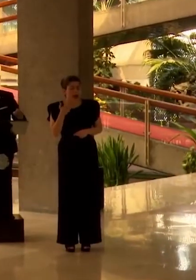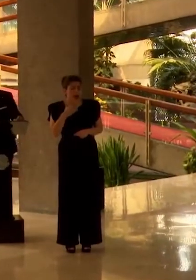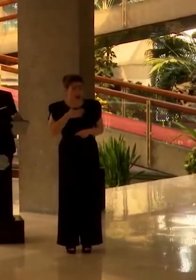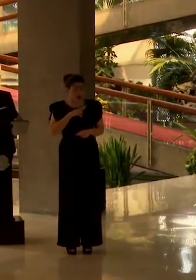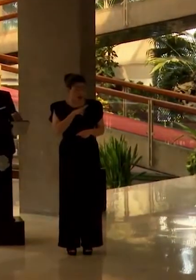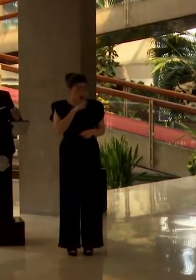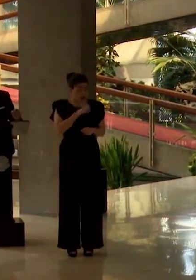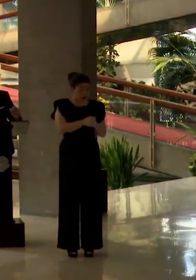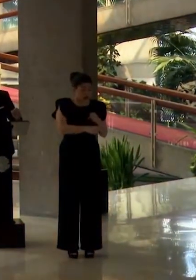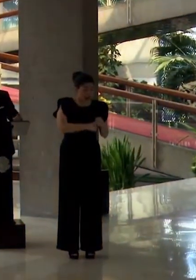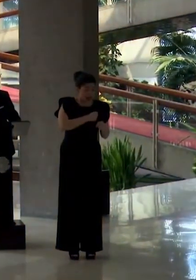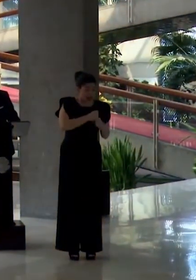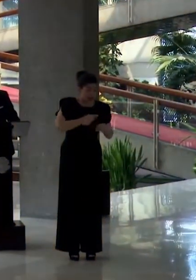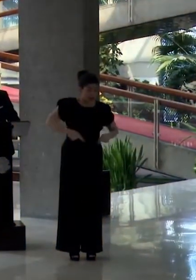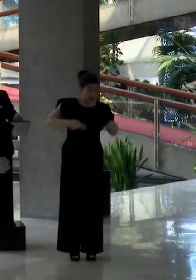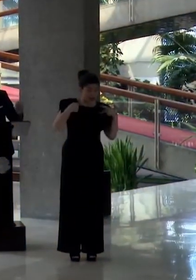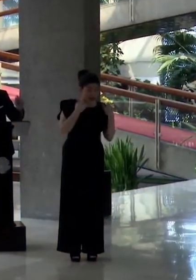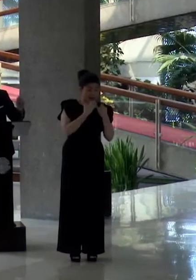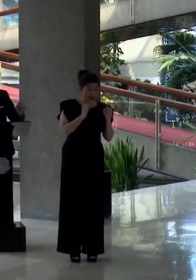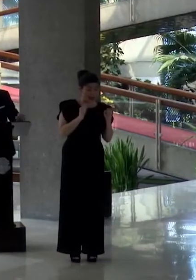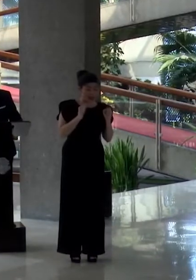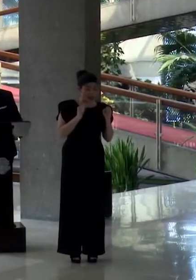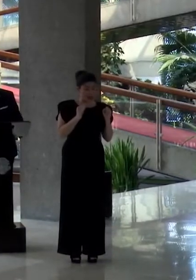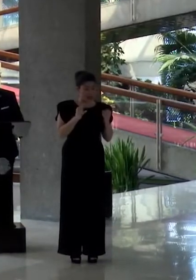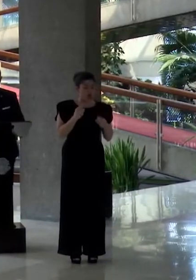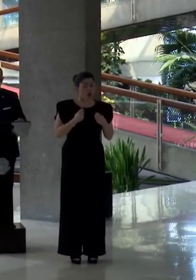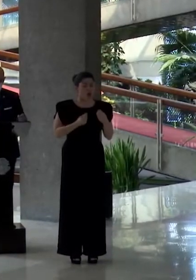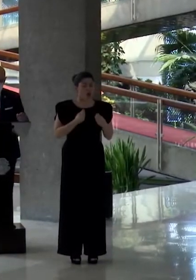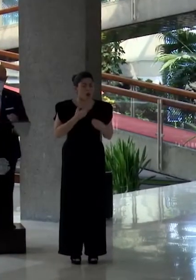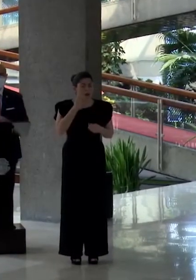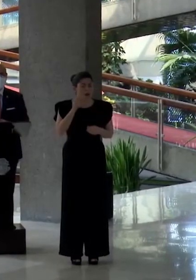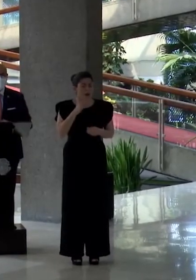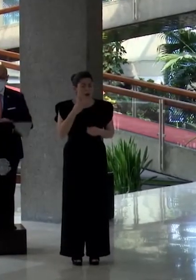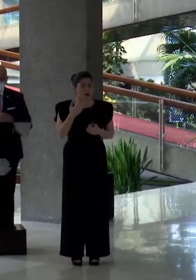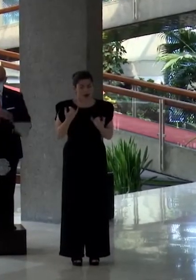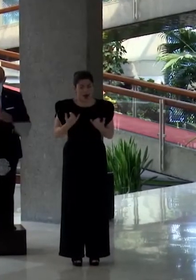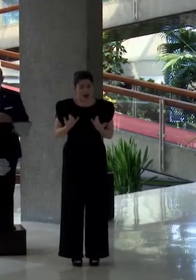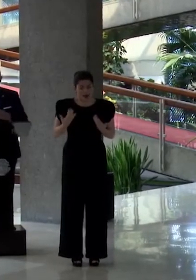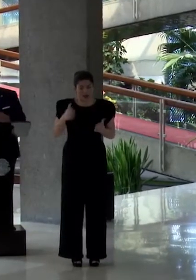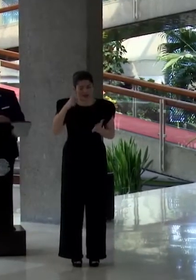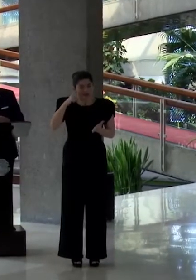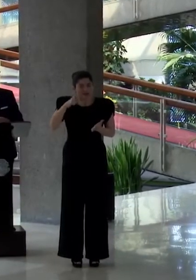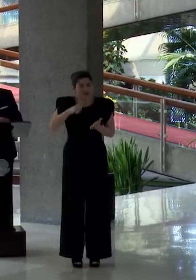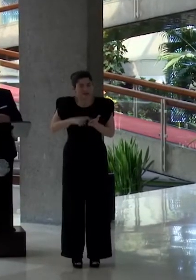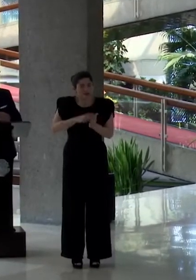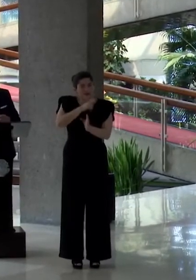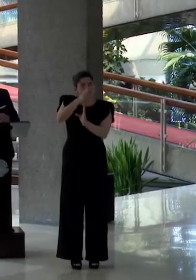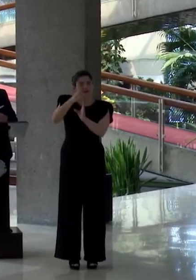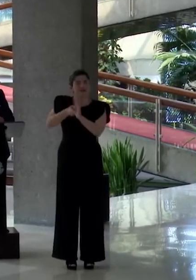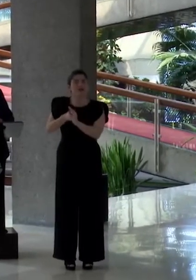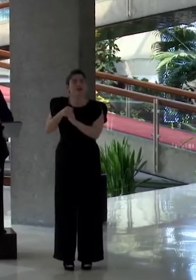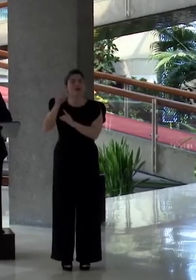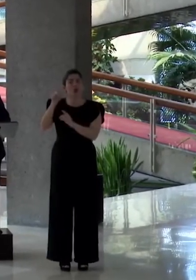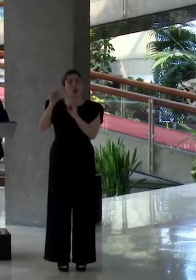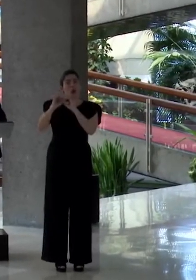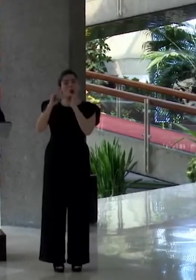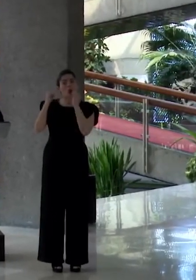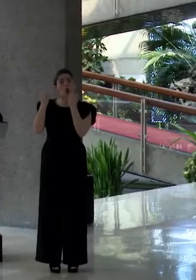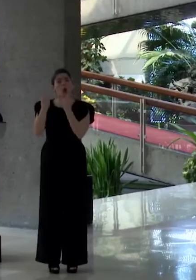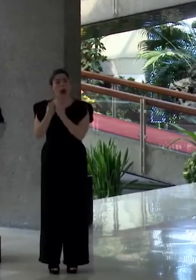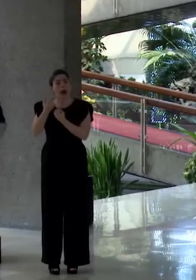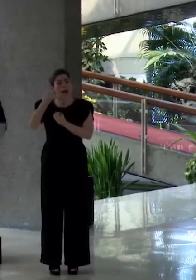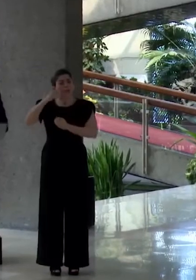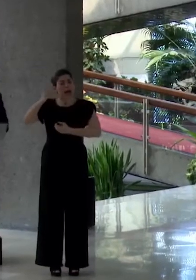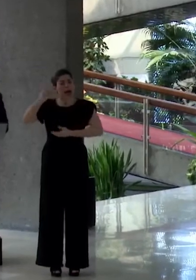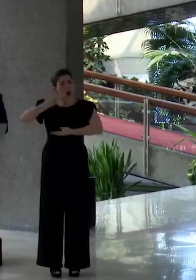Bicentenario de Vida Independiente que confirmar el día de hoy nuestro ingreso a la Organización para